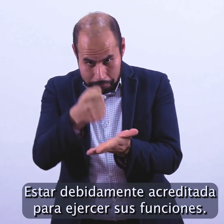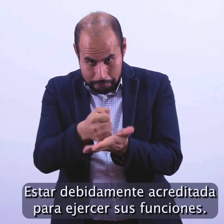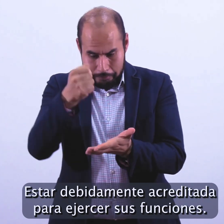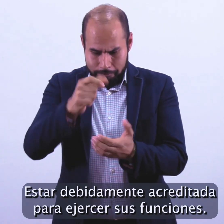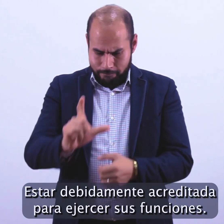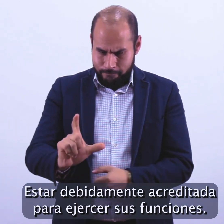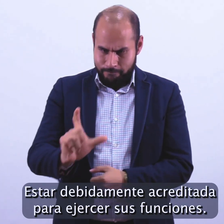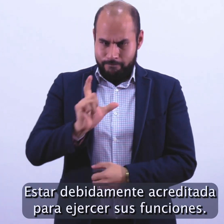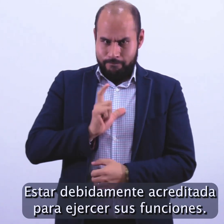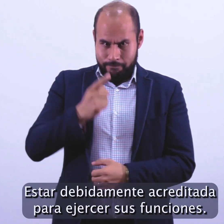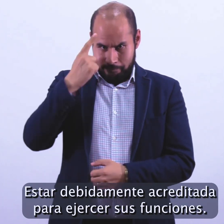funciones.